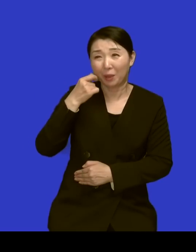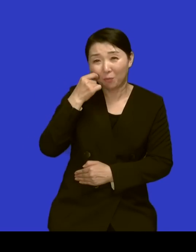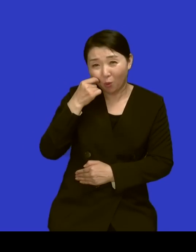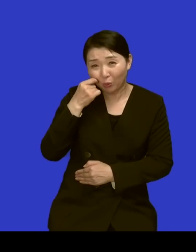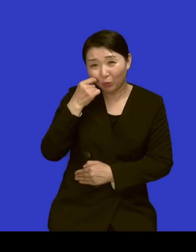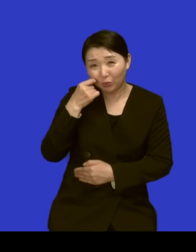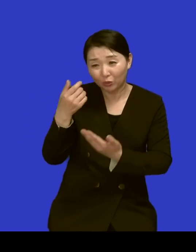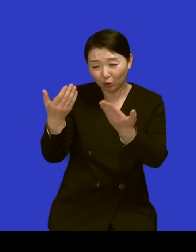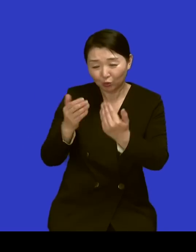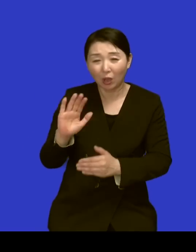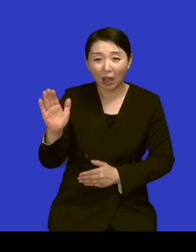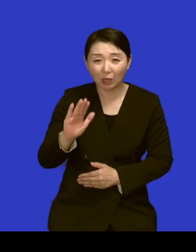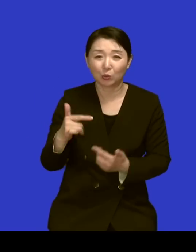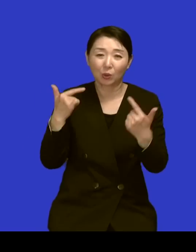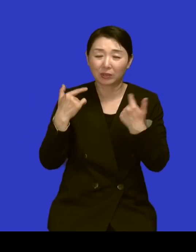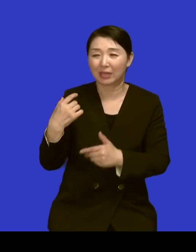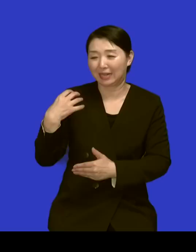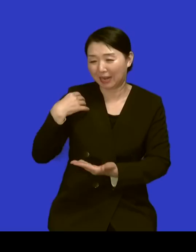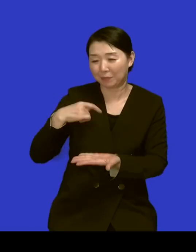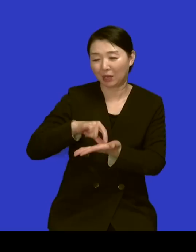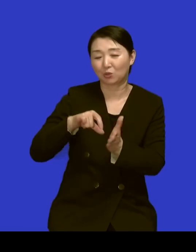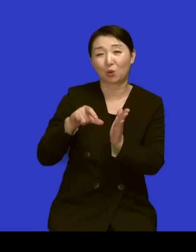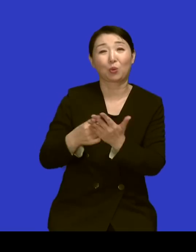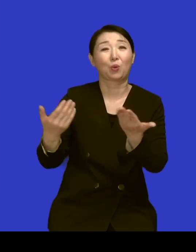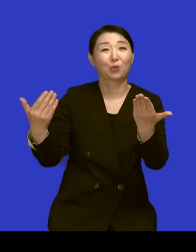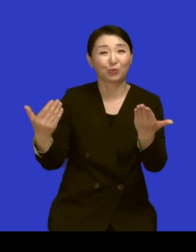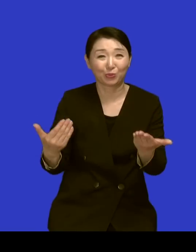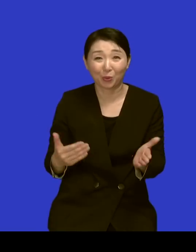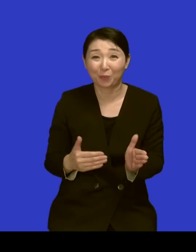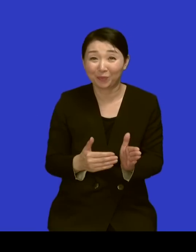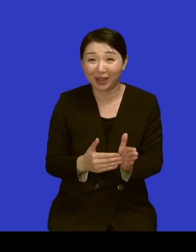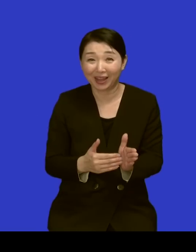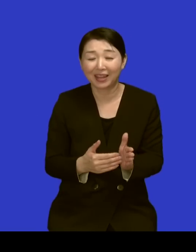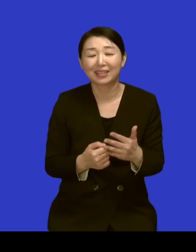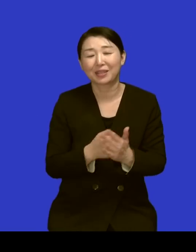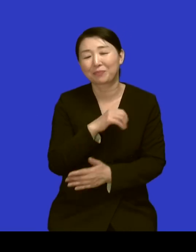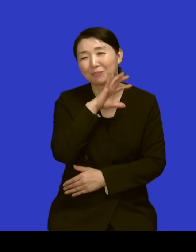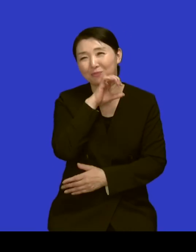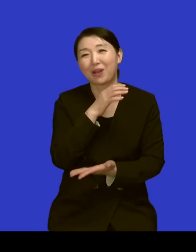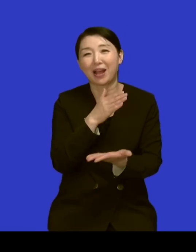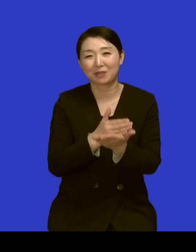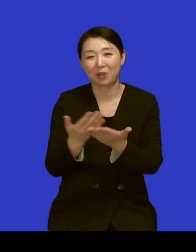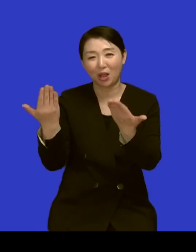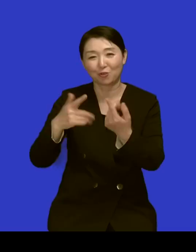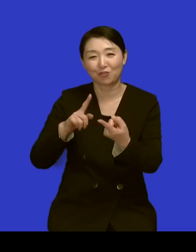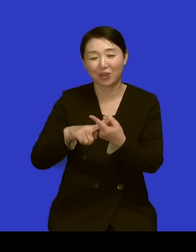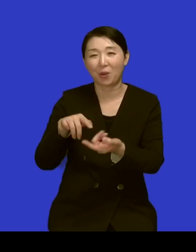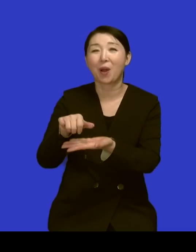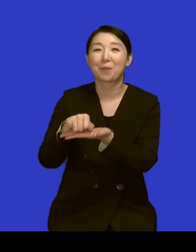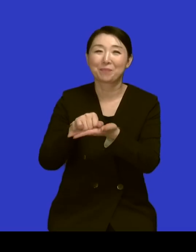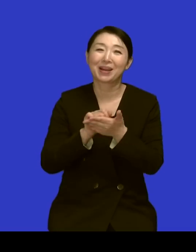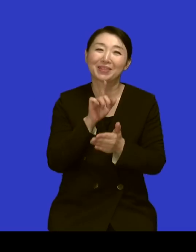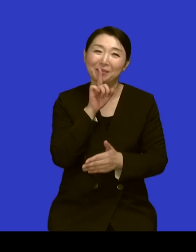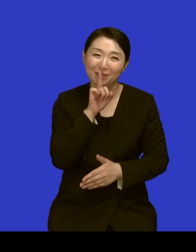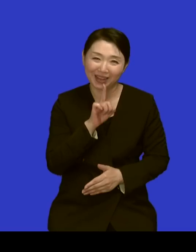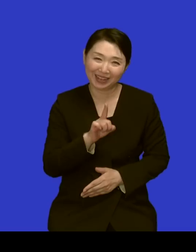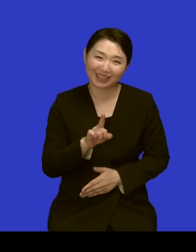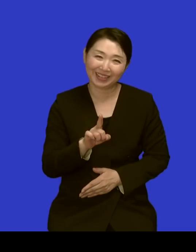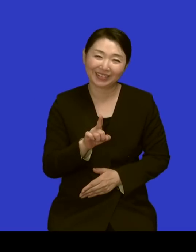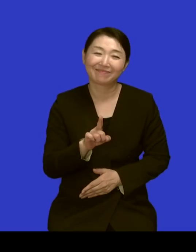항상 감당할 만큼 주니까 네 불평하지 말고 주신대로 받아 네 이제 그런 말씀이어서